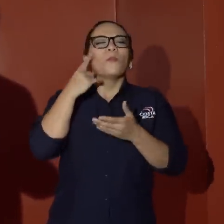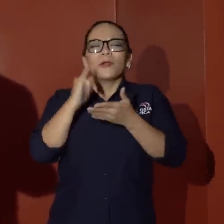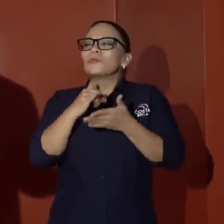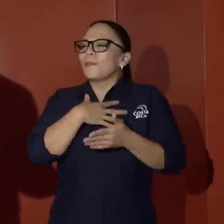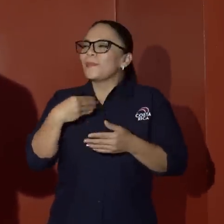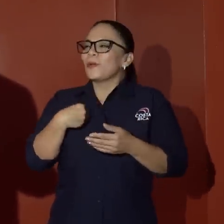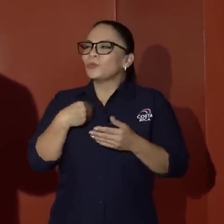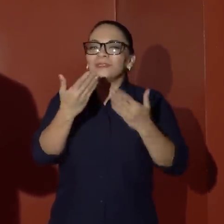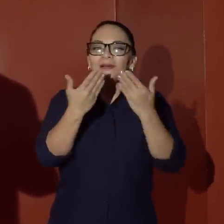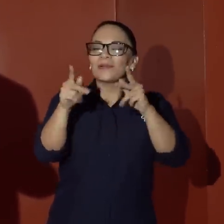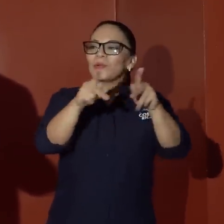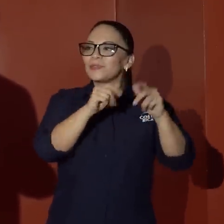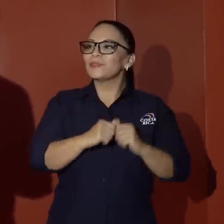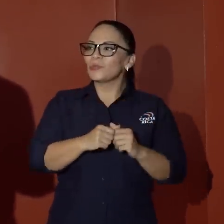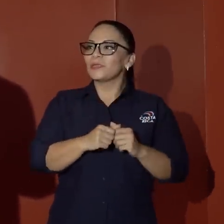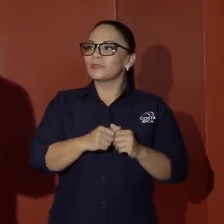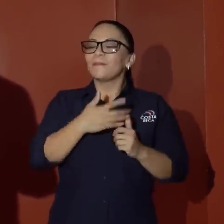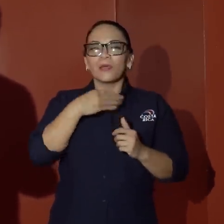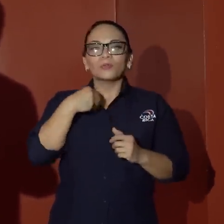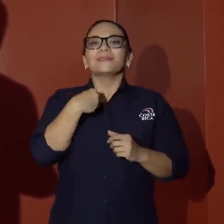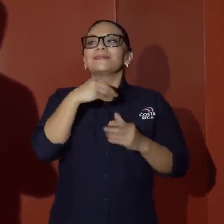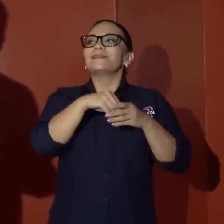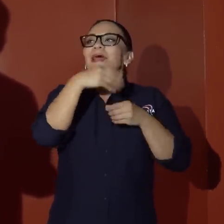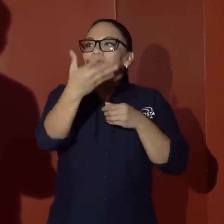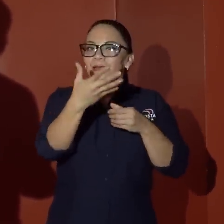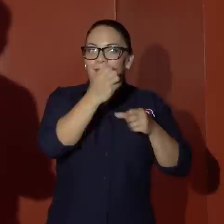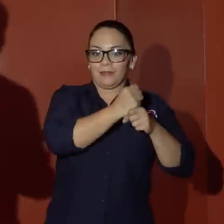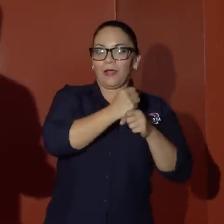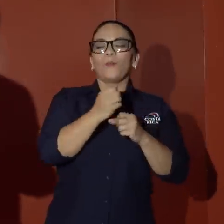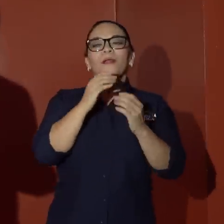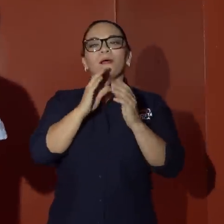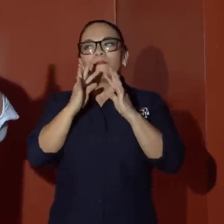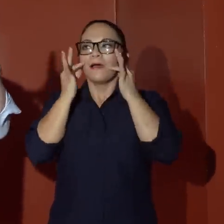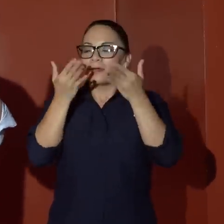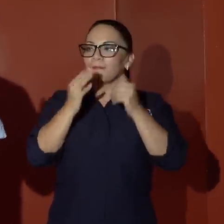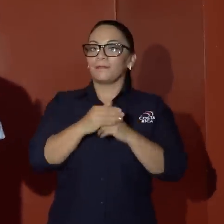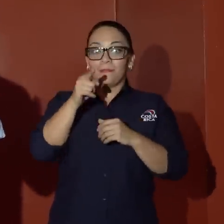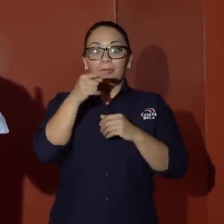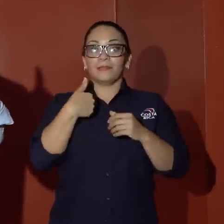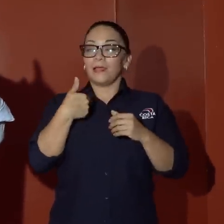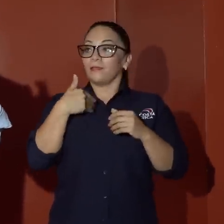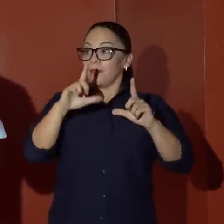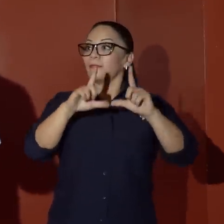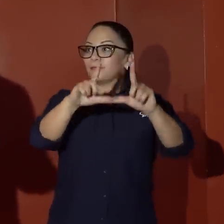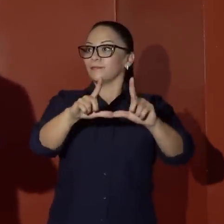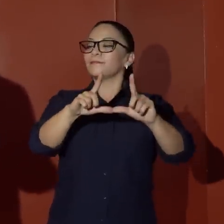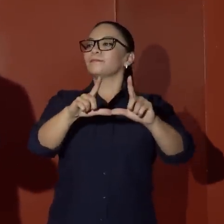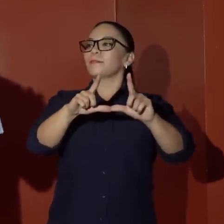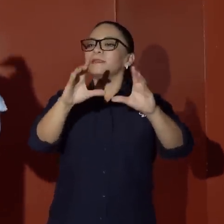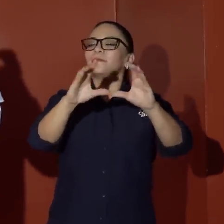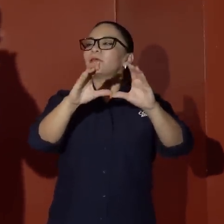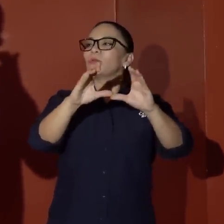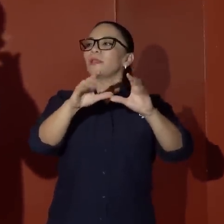hablar con la gente. Yo salgo a hablar con la gente. Vea, ya estudió, tiene un certificadito en Administración de